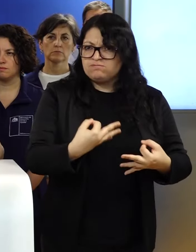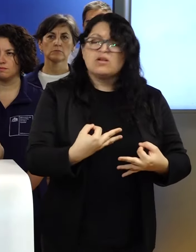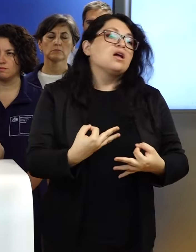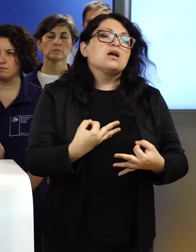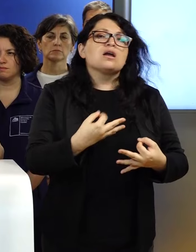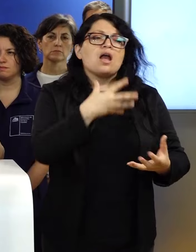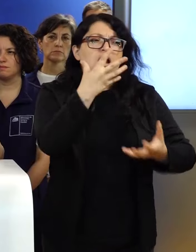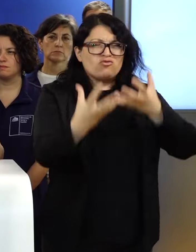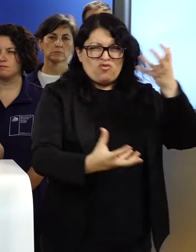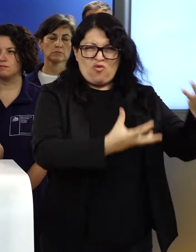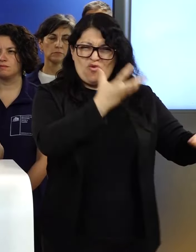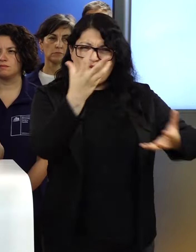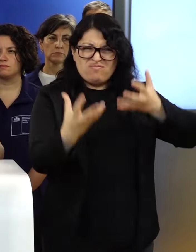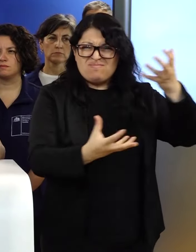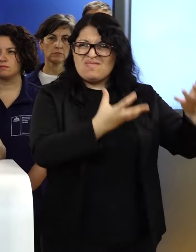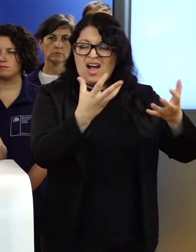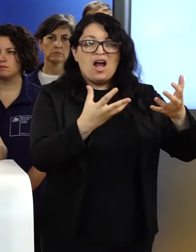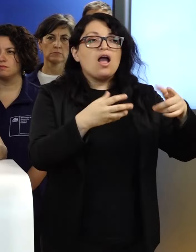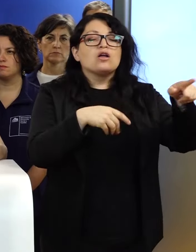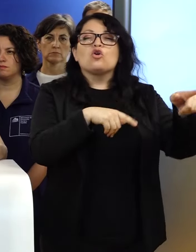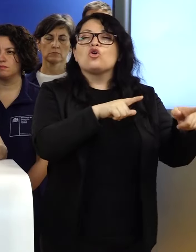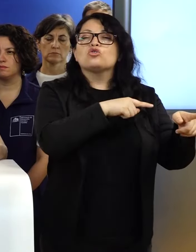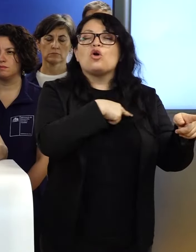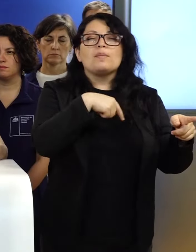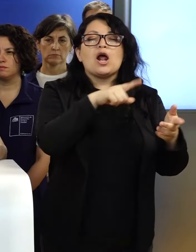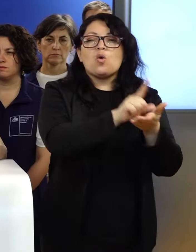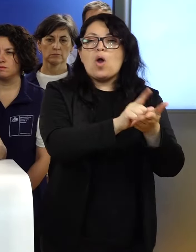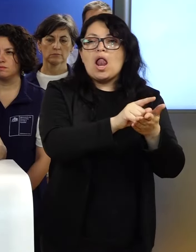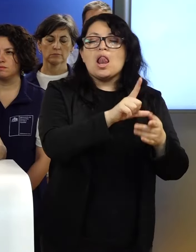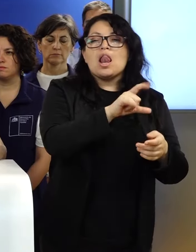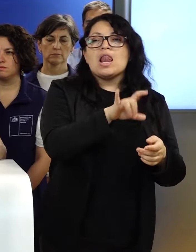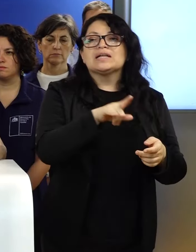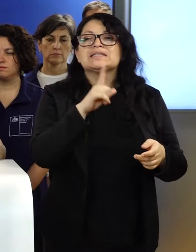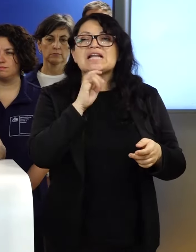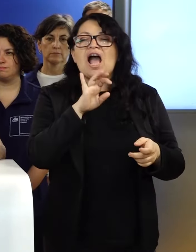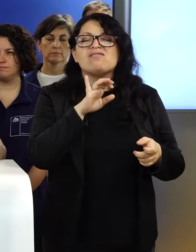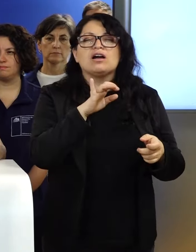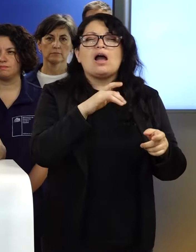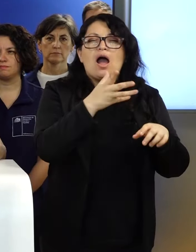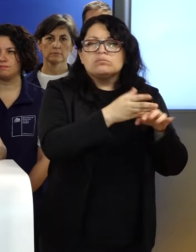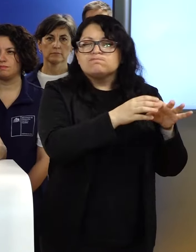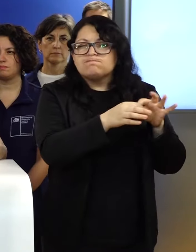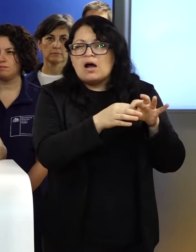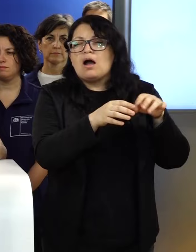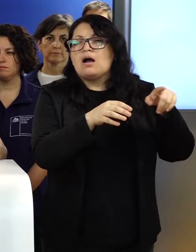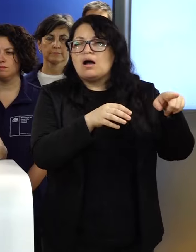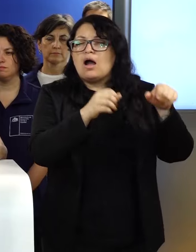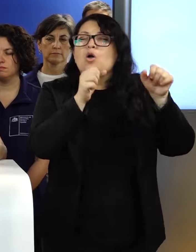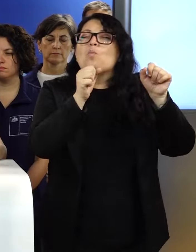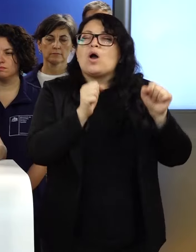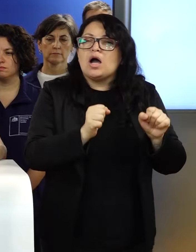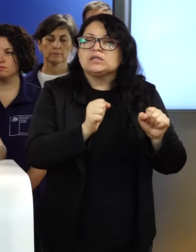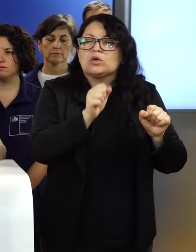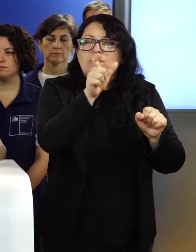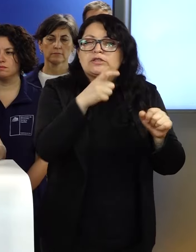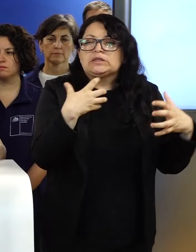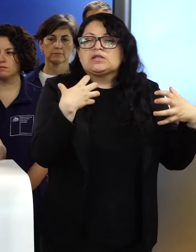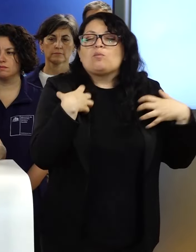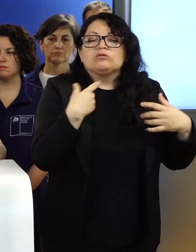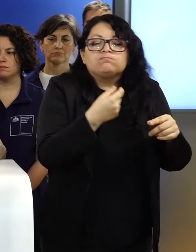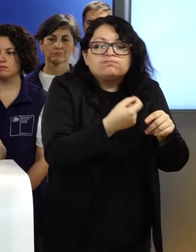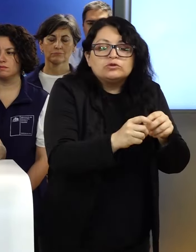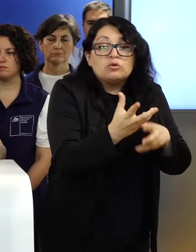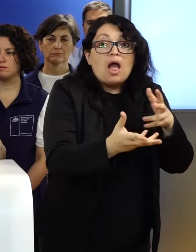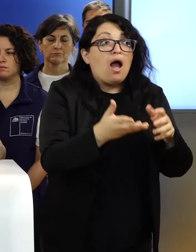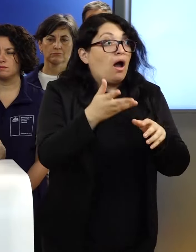más grave de estos incendios, que es el de las tablas, podría haber sido intencional. Siempre hay rumores de este tipo,